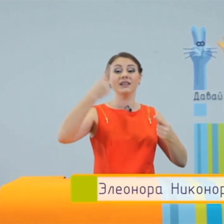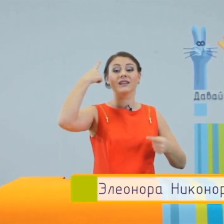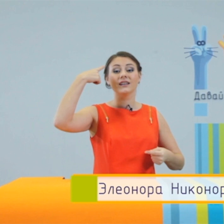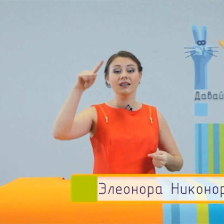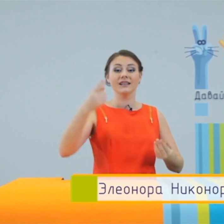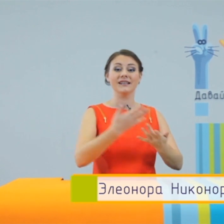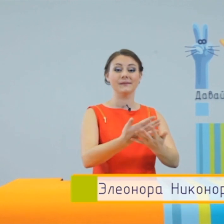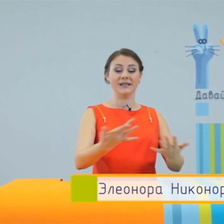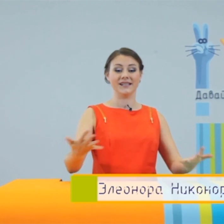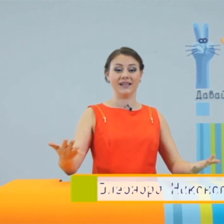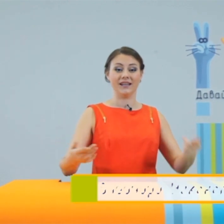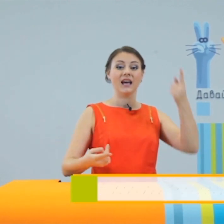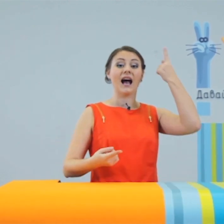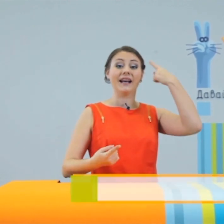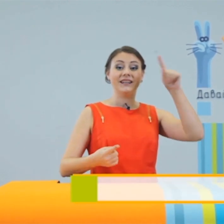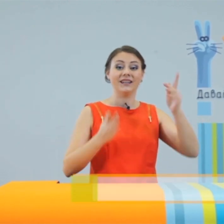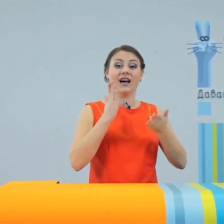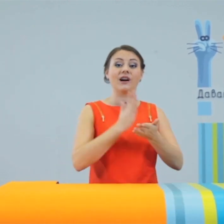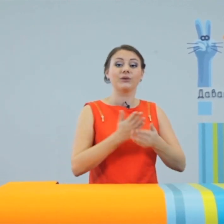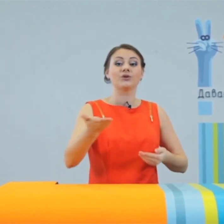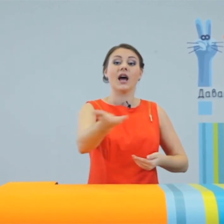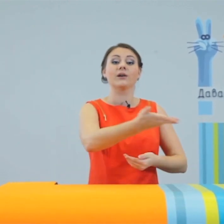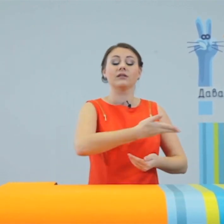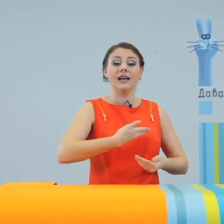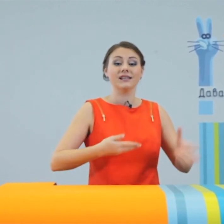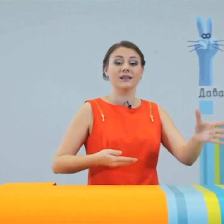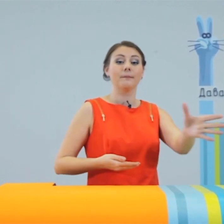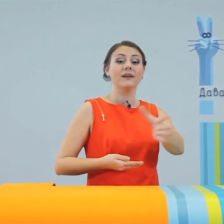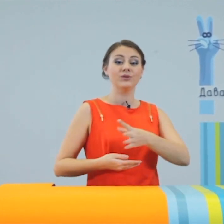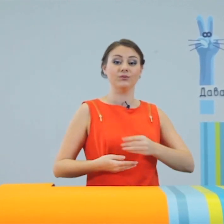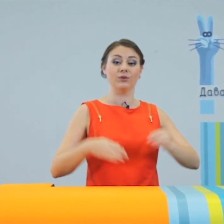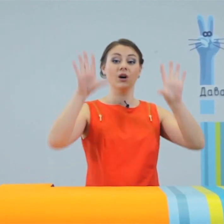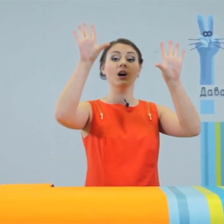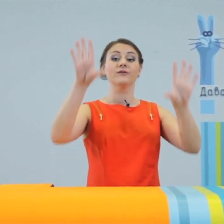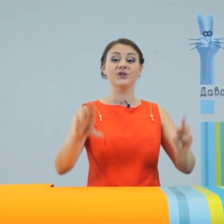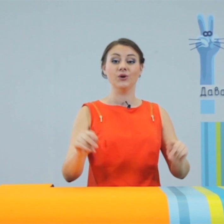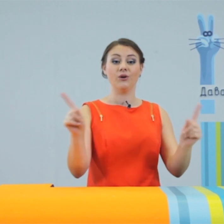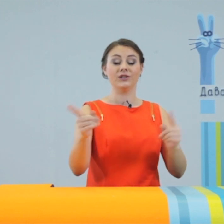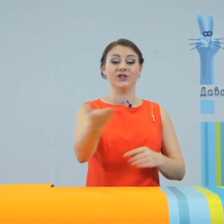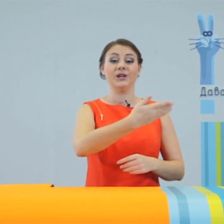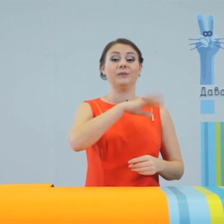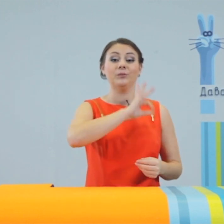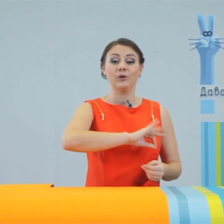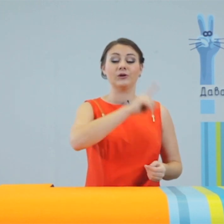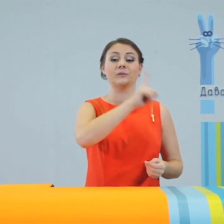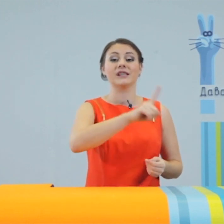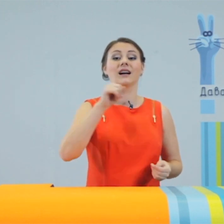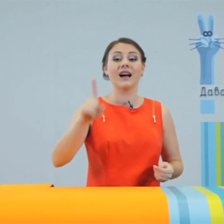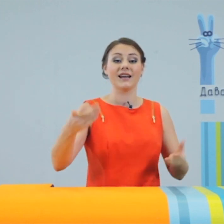изобретений. Они окружают нас повсюду. Все, чем мы пользуемся каждый